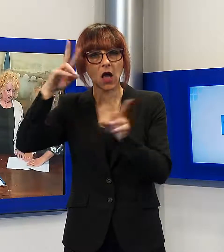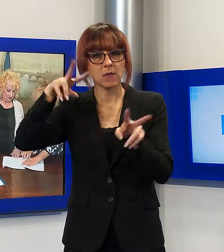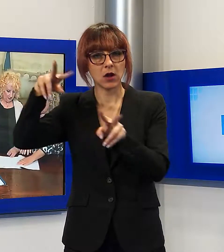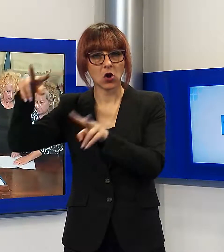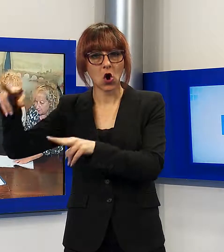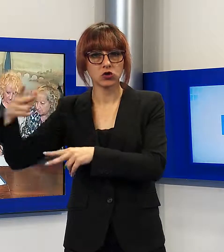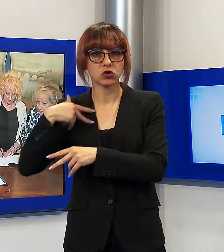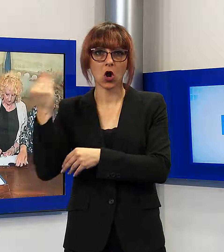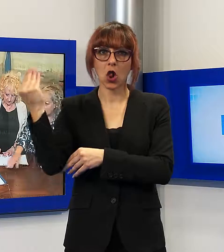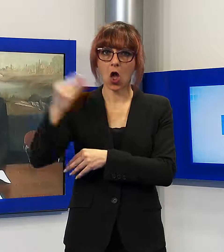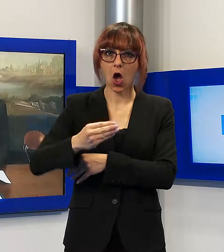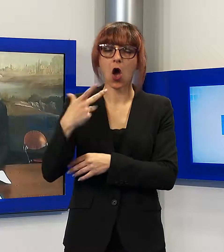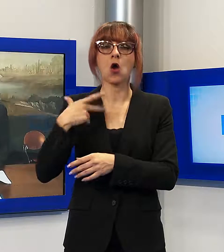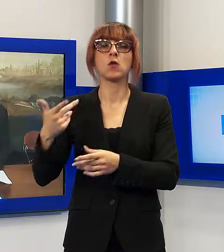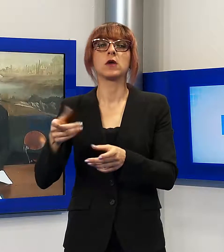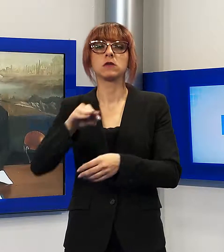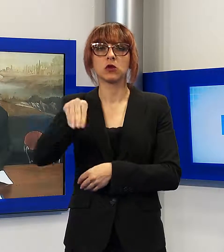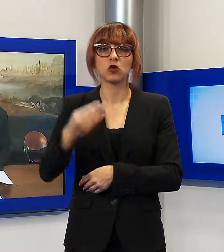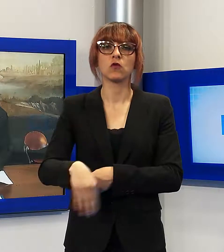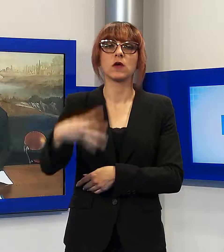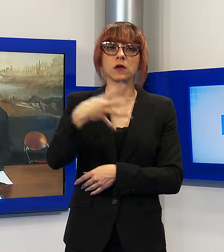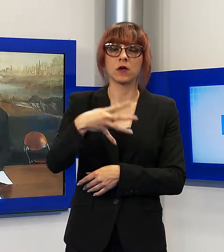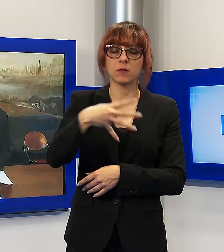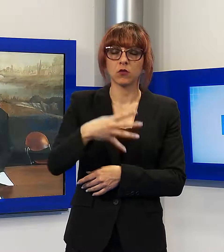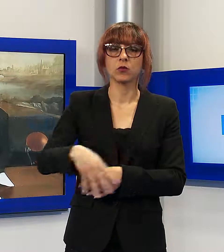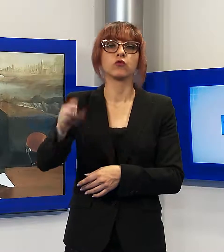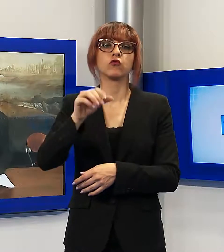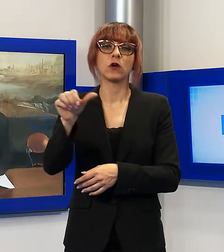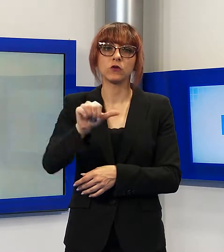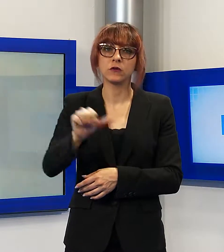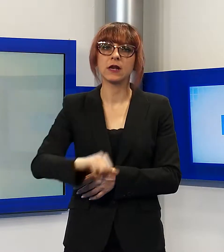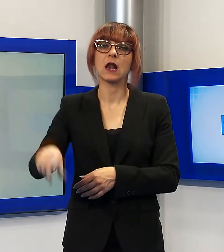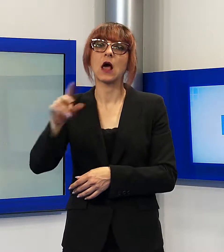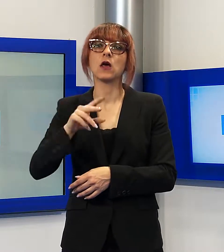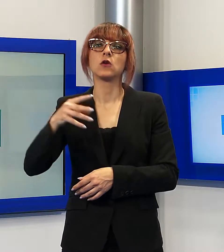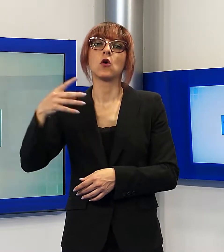d'intesa con Sillano-Giuncugnano, Minucciano, Lucca, Porcari e Viareggio.